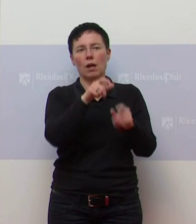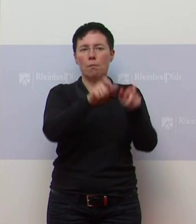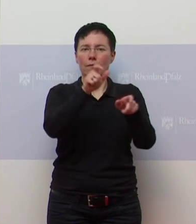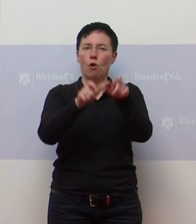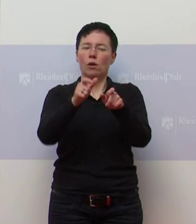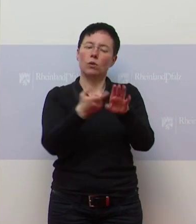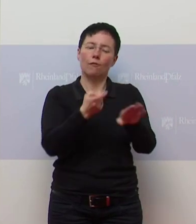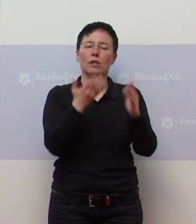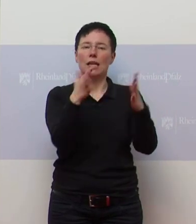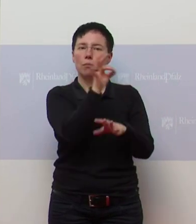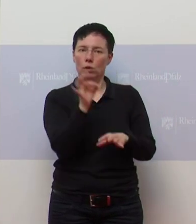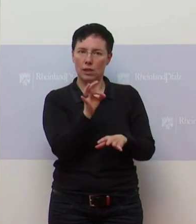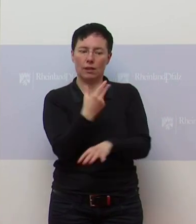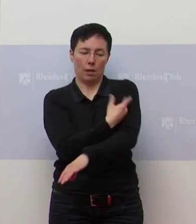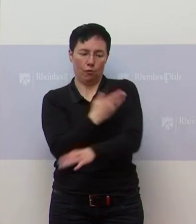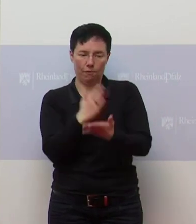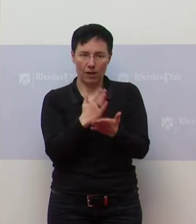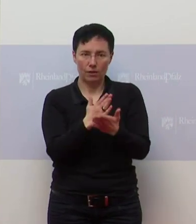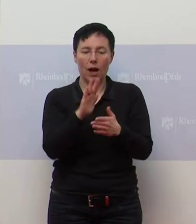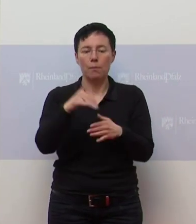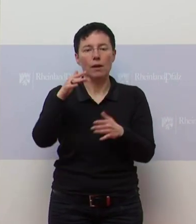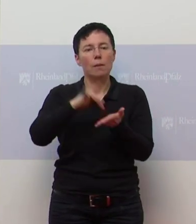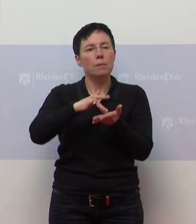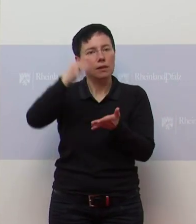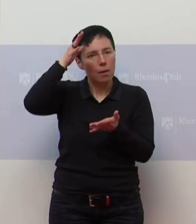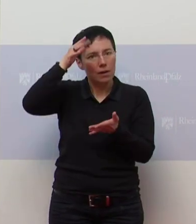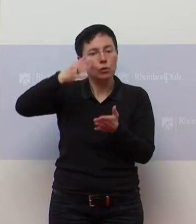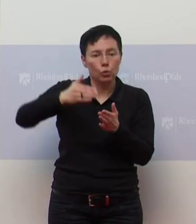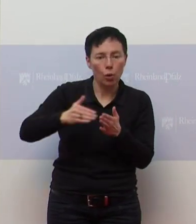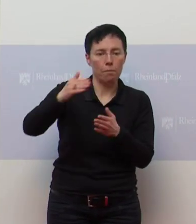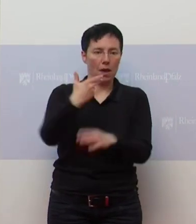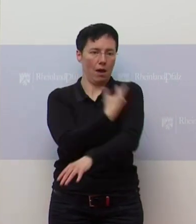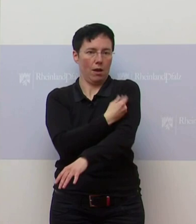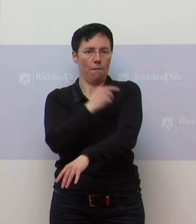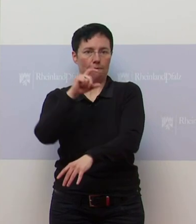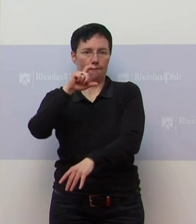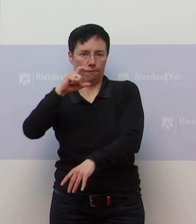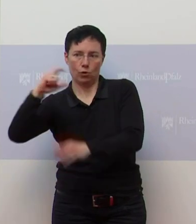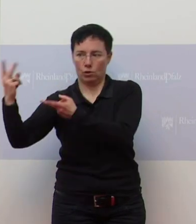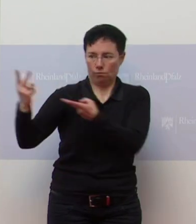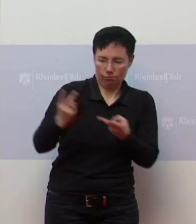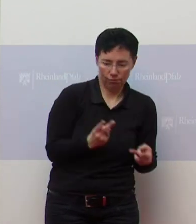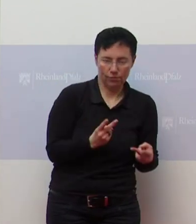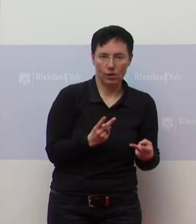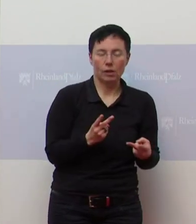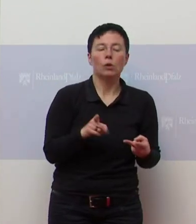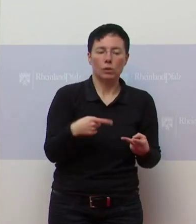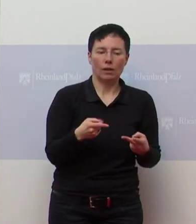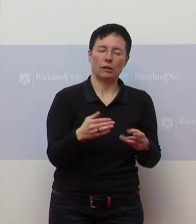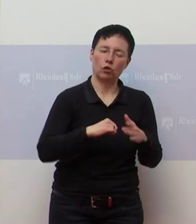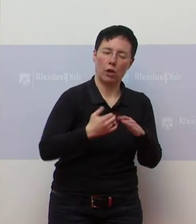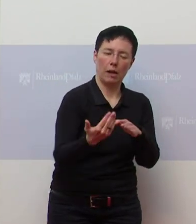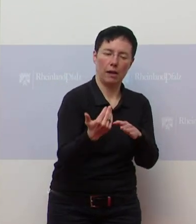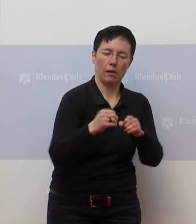mit mehr Impfstoff dann auch ab Mitte April wirklich richtig auch noch mal das Ganze steigern können. Und dann wird die Welt auch